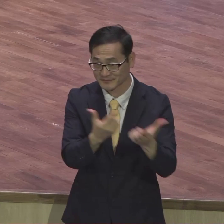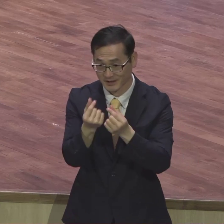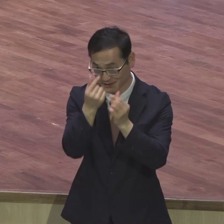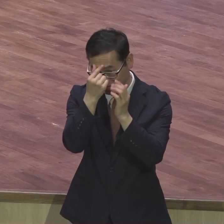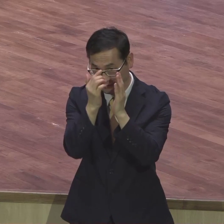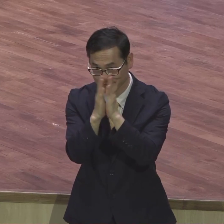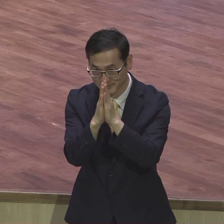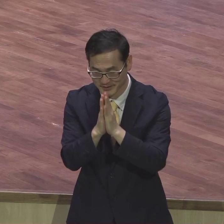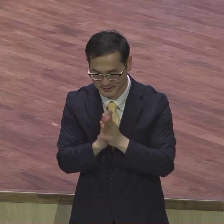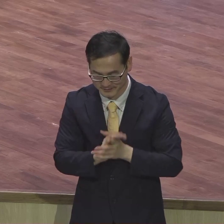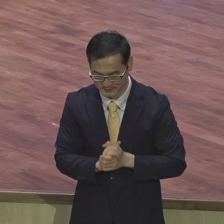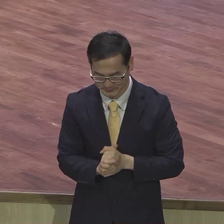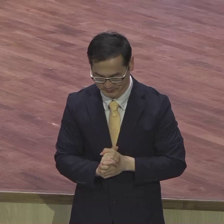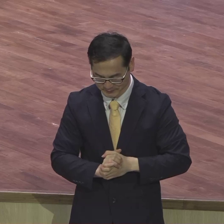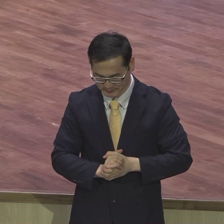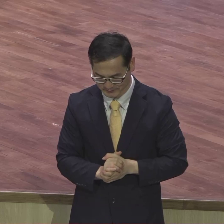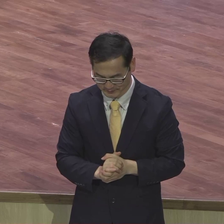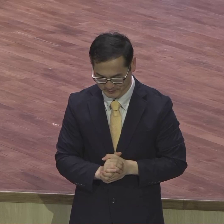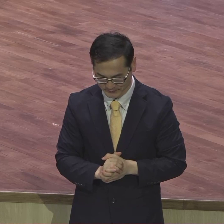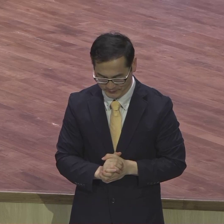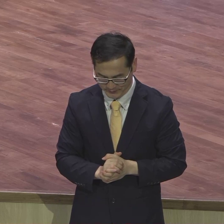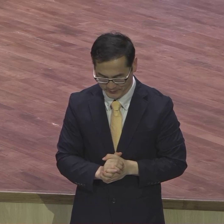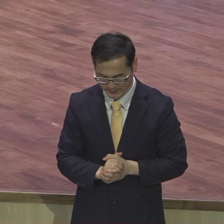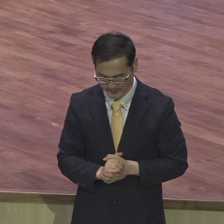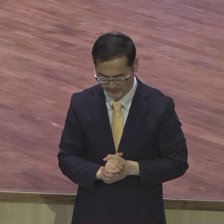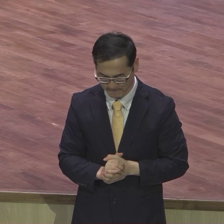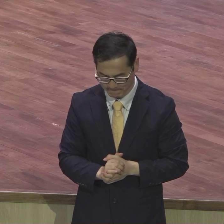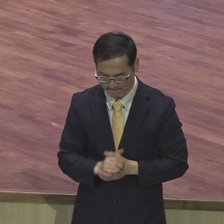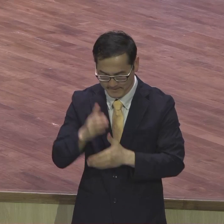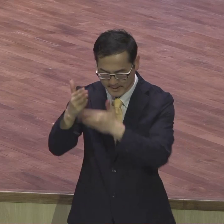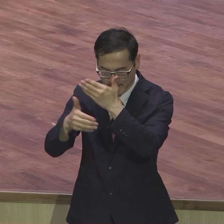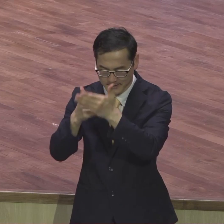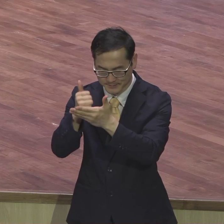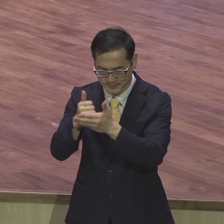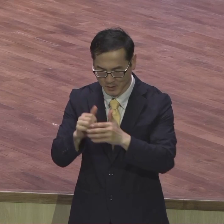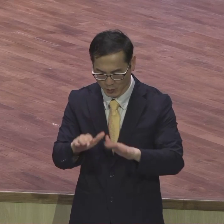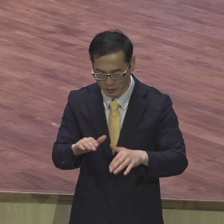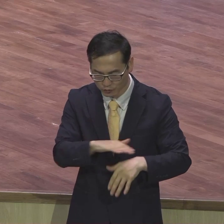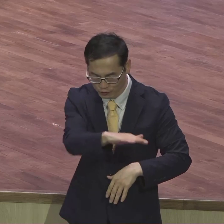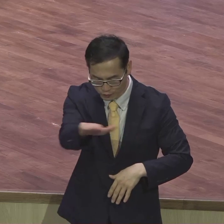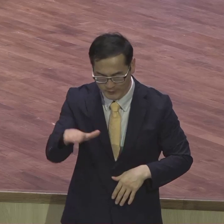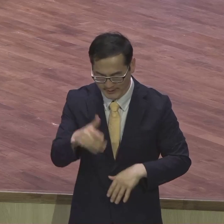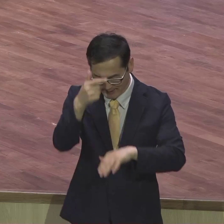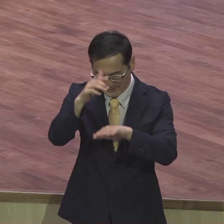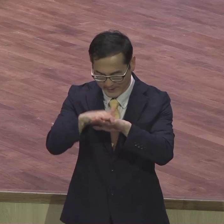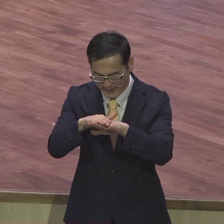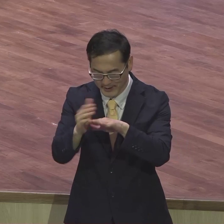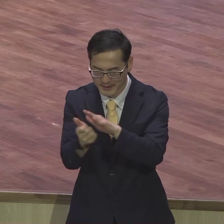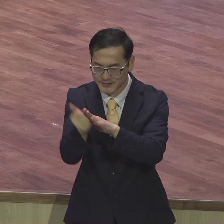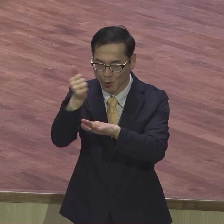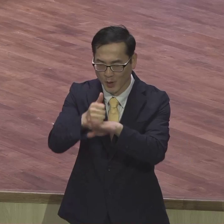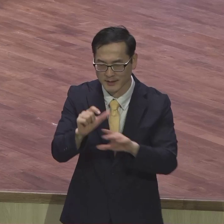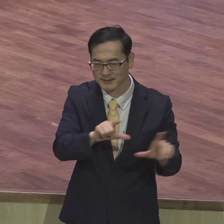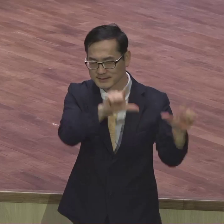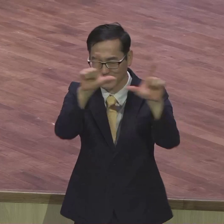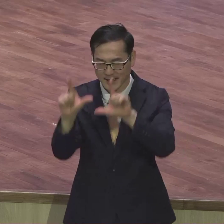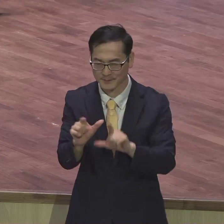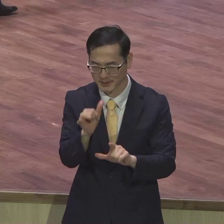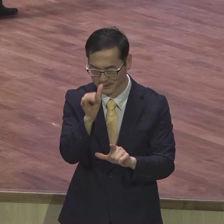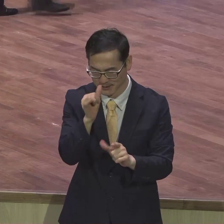하나님, 오늘 우리 예원교의 성도들을 예배가 성공하는 자의 삶을 살도록 주께서 말씀을 주셔서 하오니